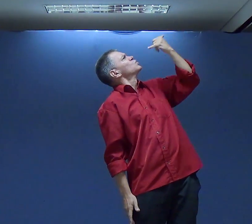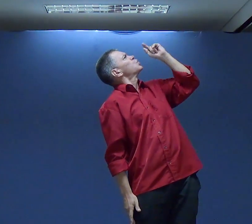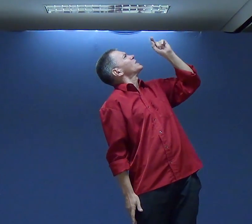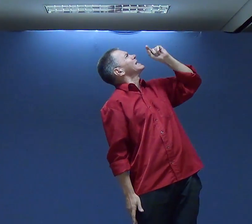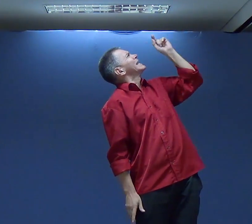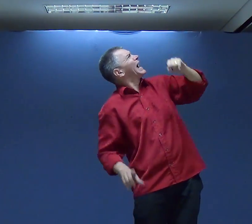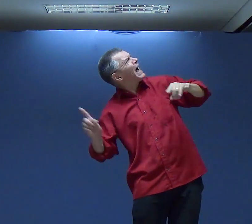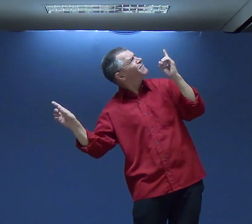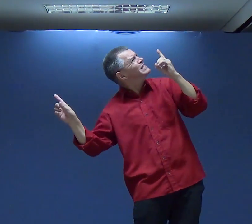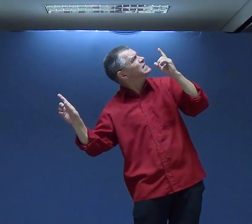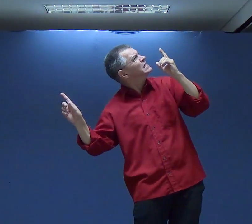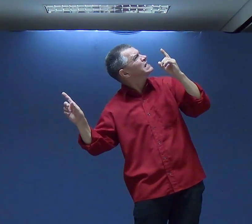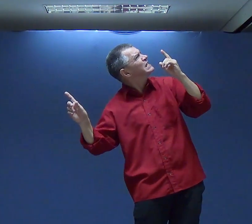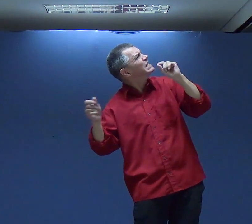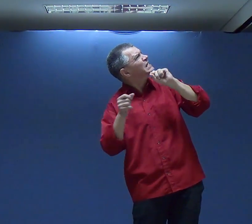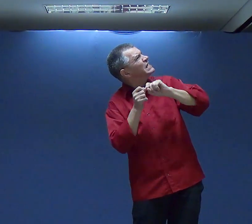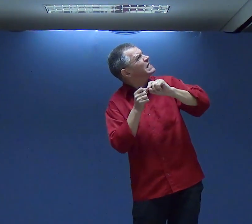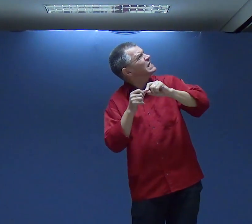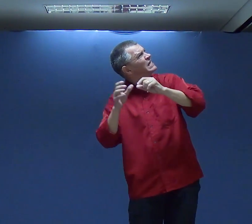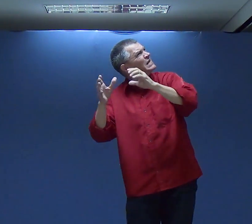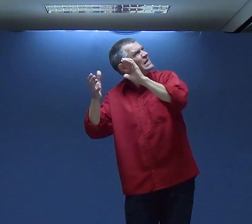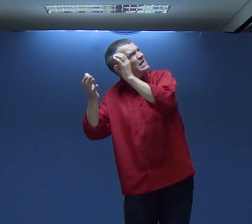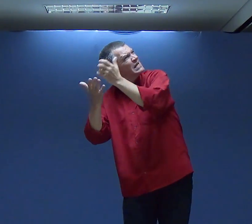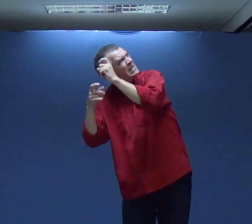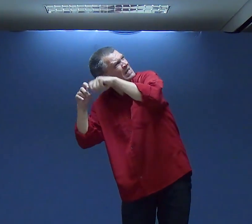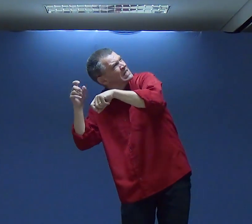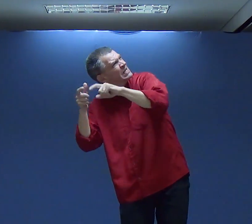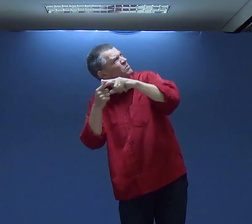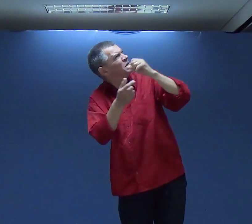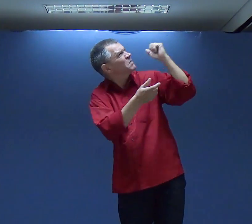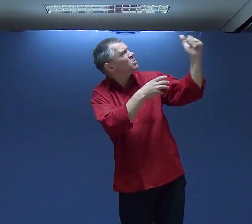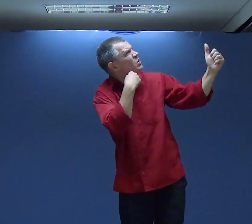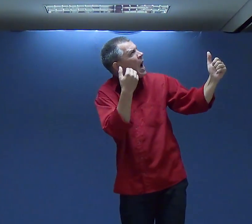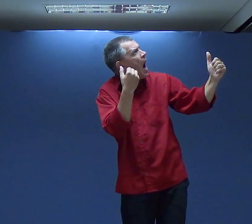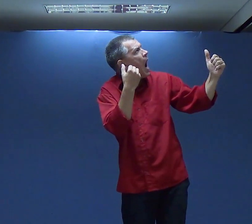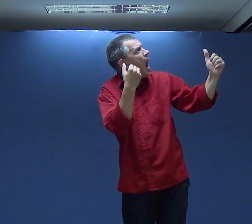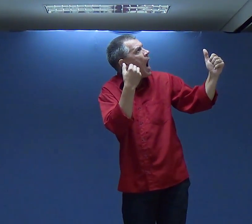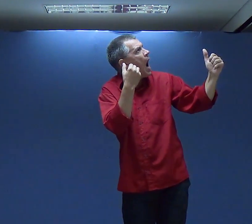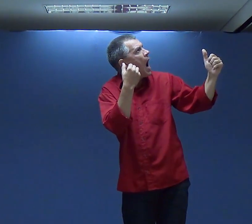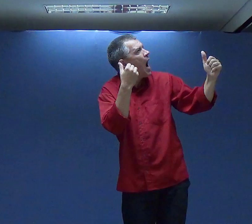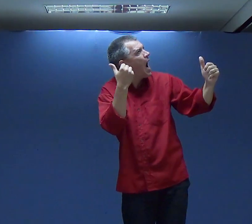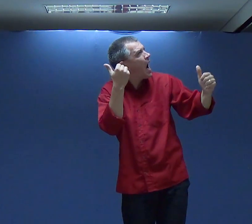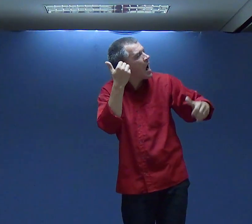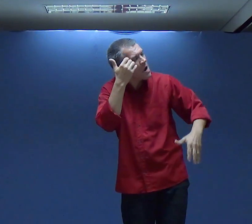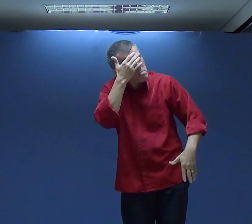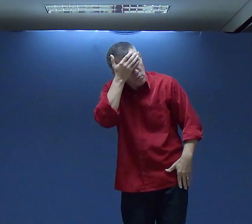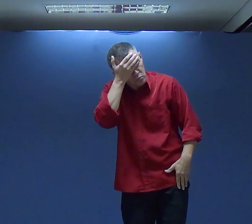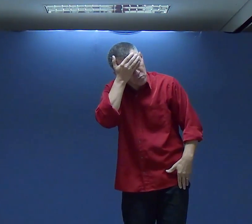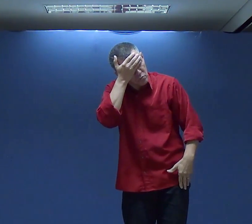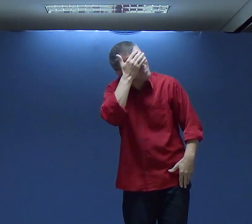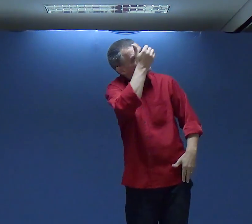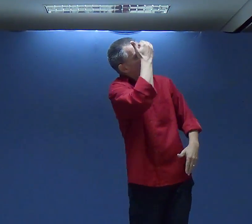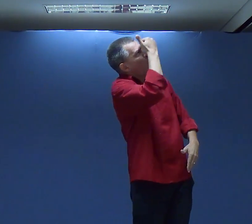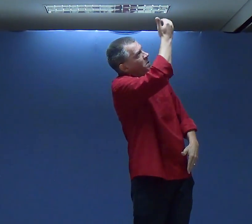E fala O que? Eu preciso ir lá Dizer pra ele Que ele Está errado